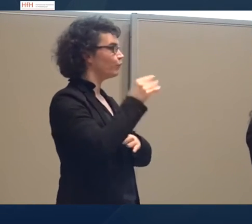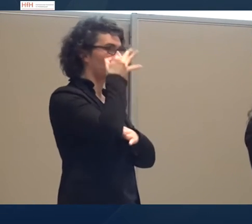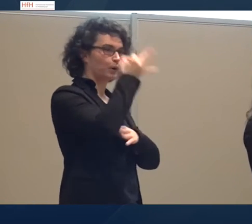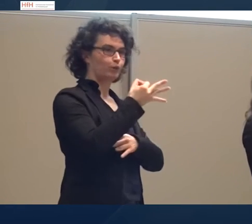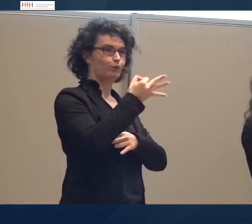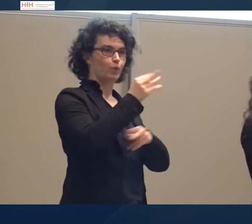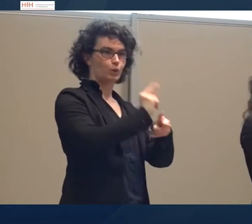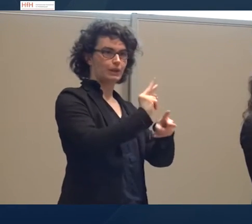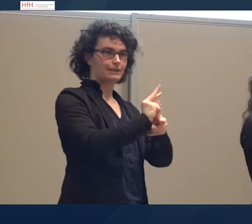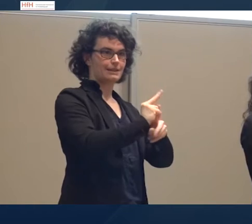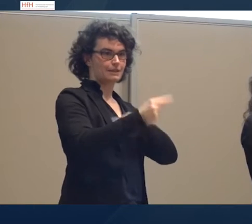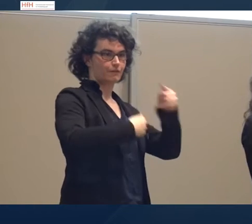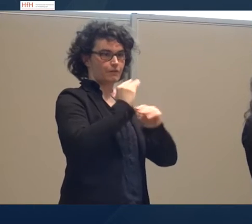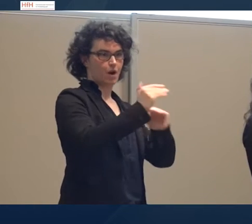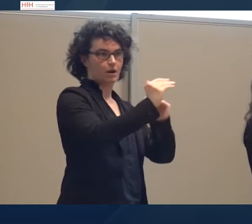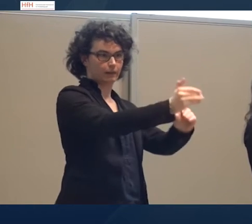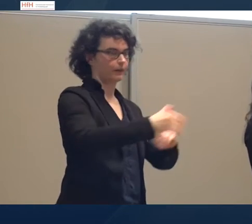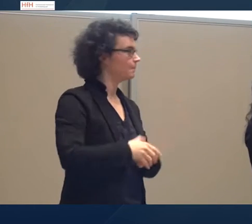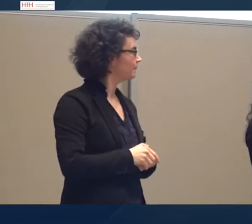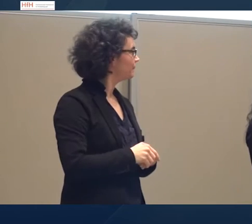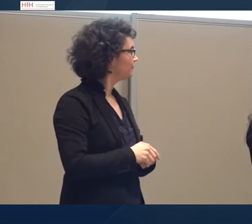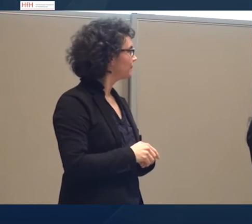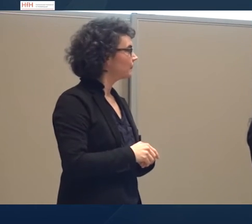zusammen natürlich, ich sehe gerade nicht, wie wir es haben.